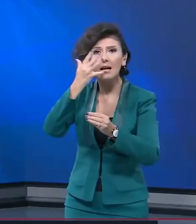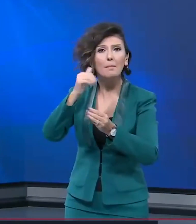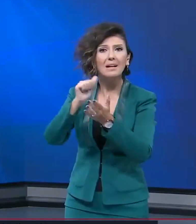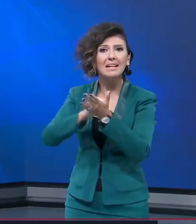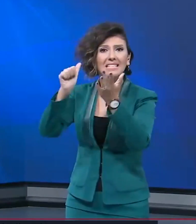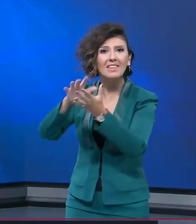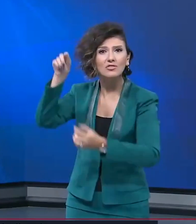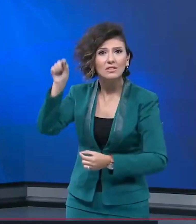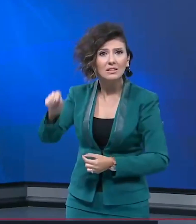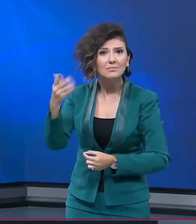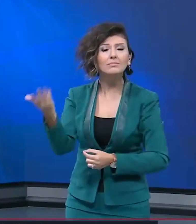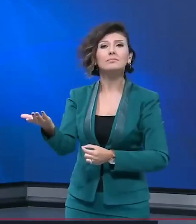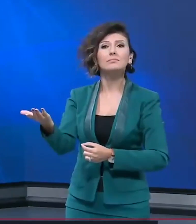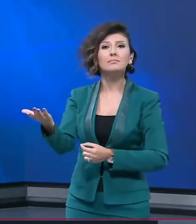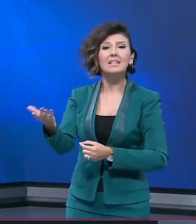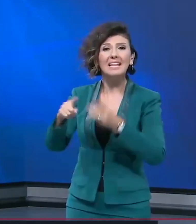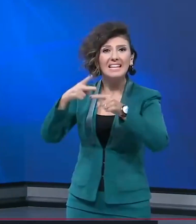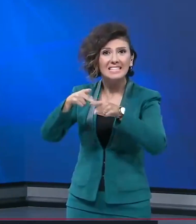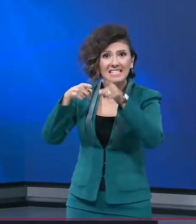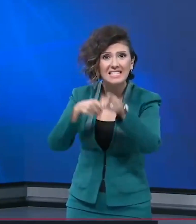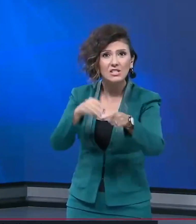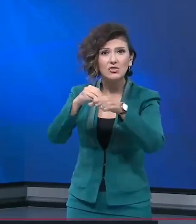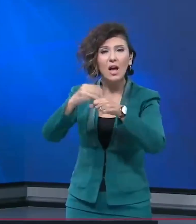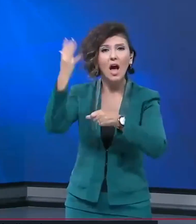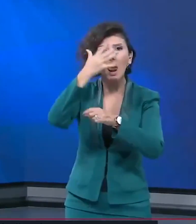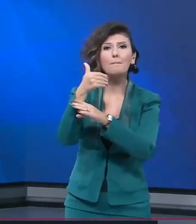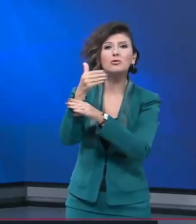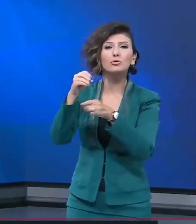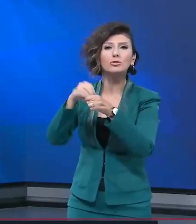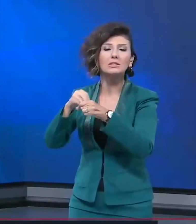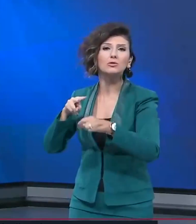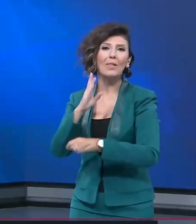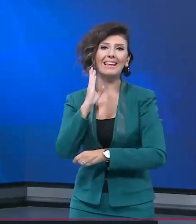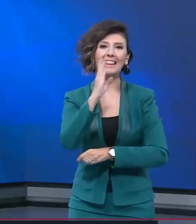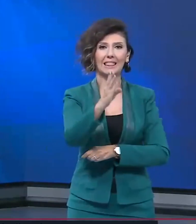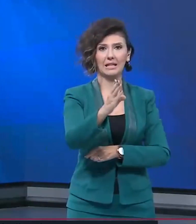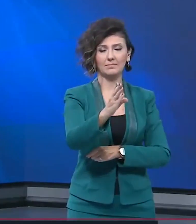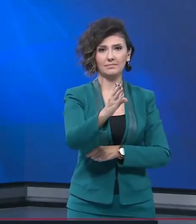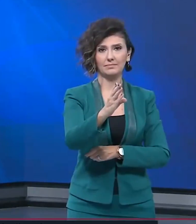Cemal Kaşıkçı'nın izini sürmek üzere Suudi Arabistan Başkonsolosluğu'na doğru yola çıktı.